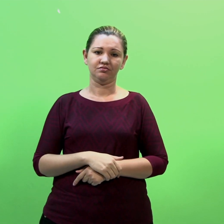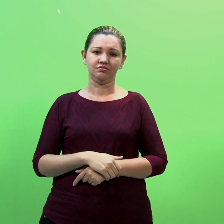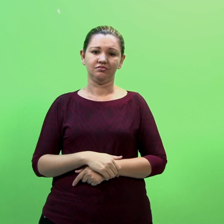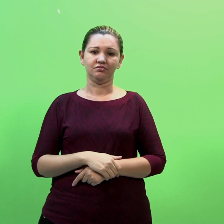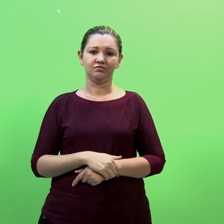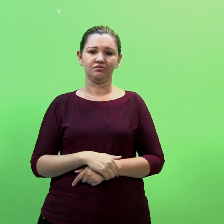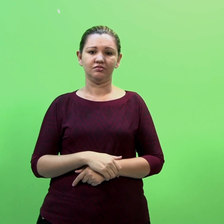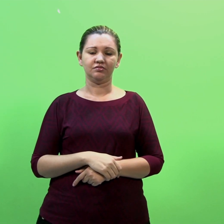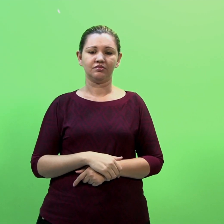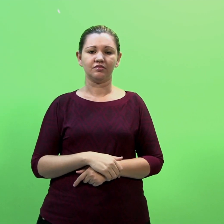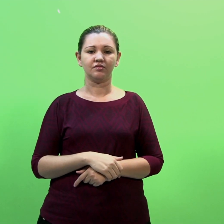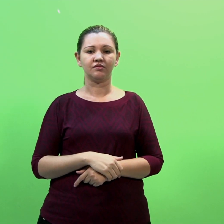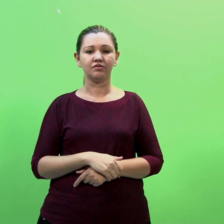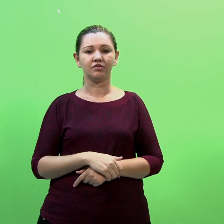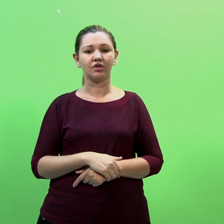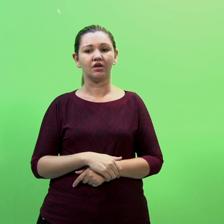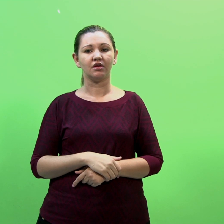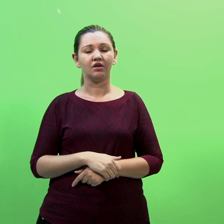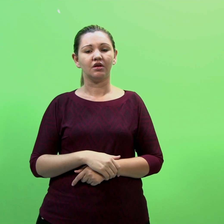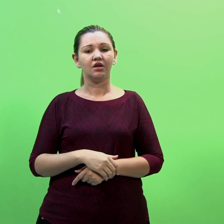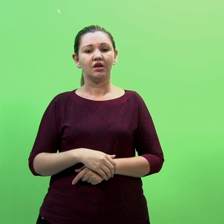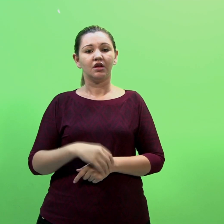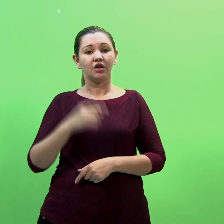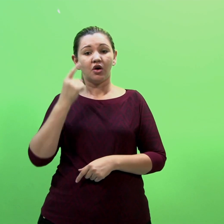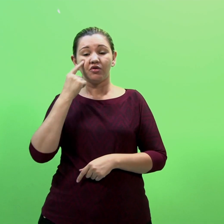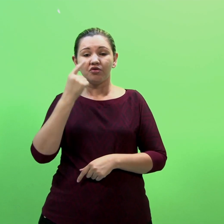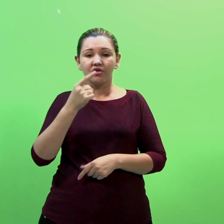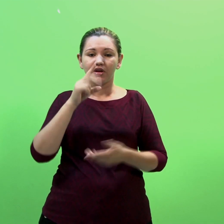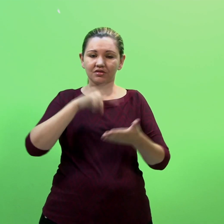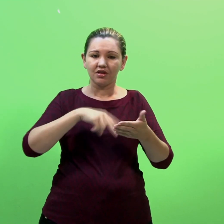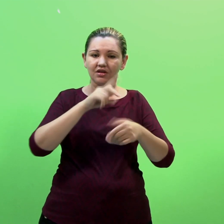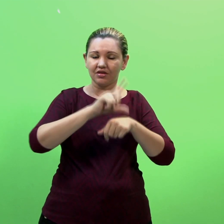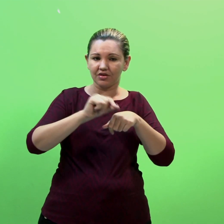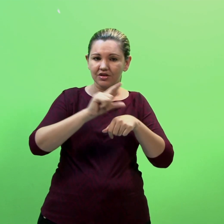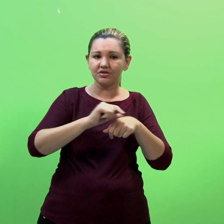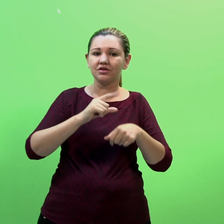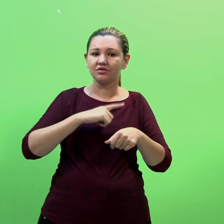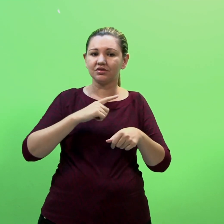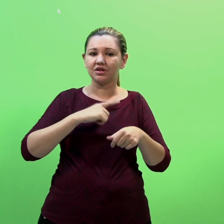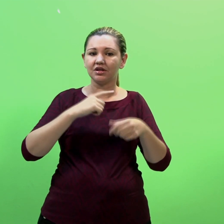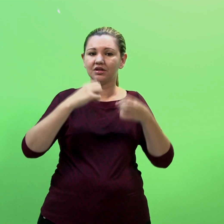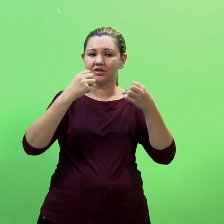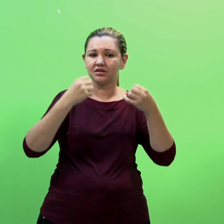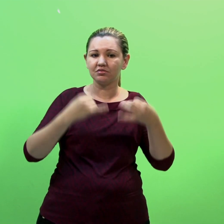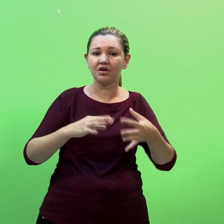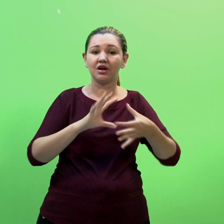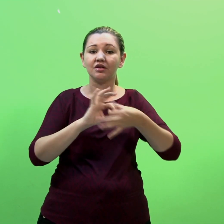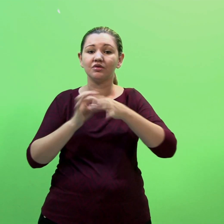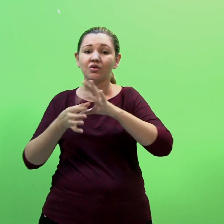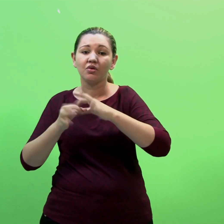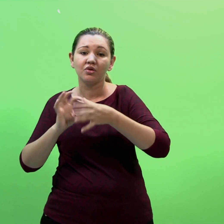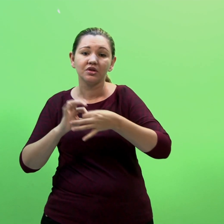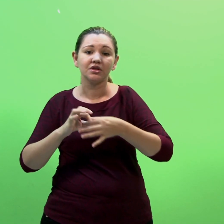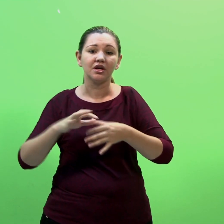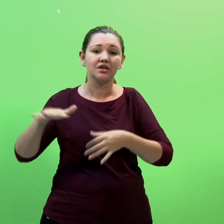Voltando ao artigo, verificamos os variados contextos nos quais atuam os intérpretes de Libras Comunitários O termo